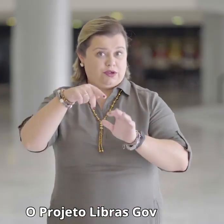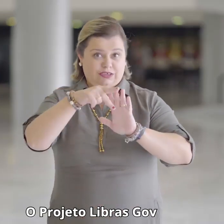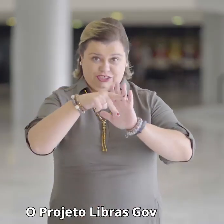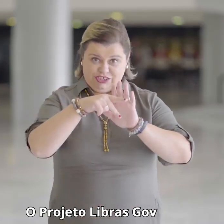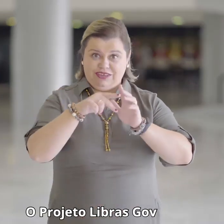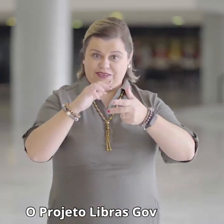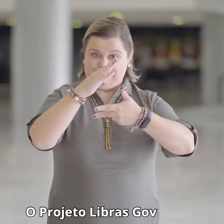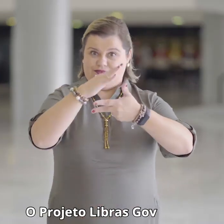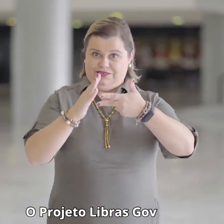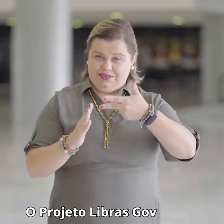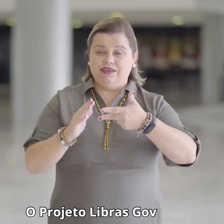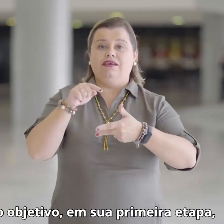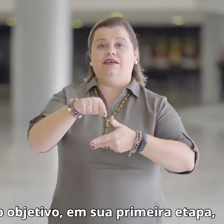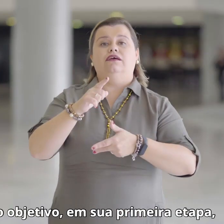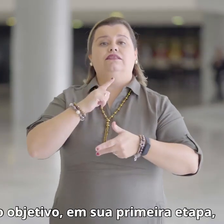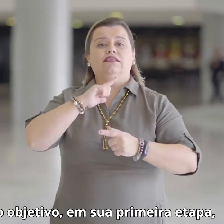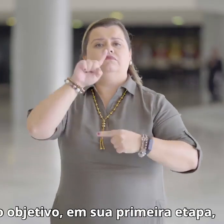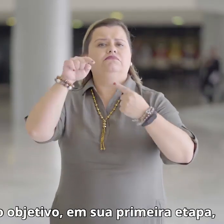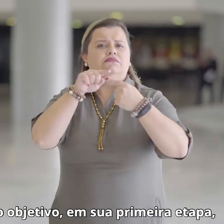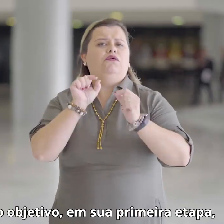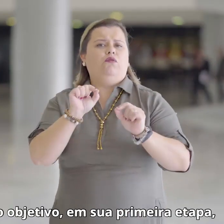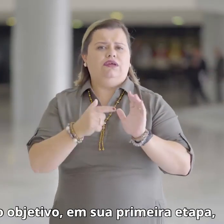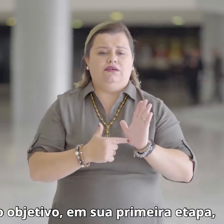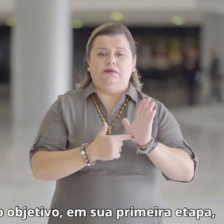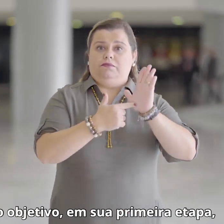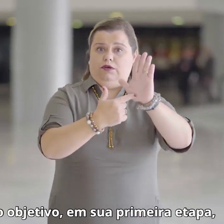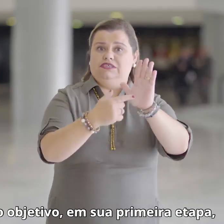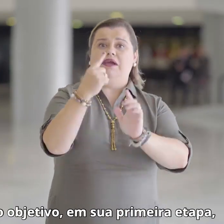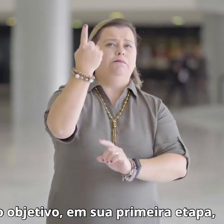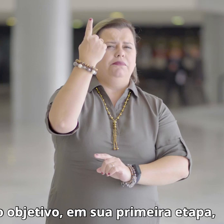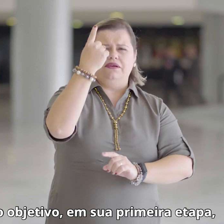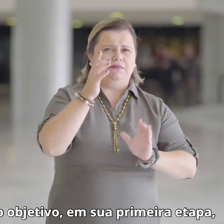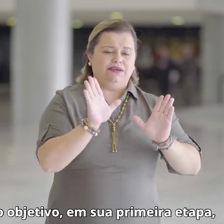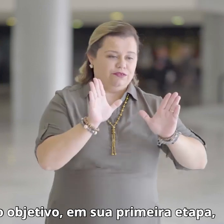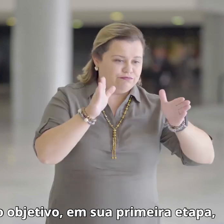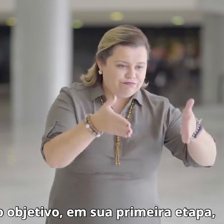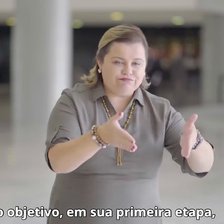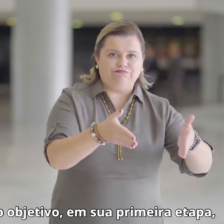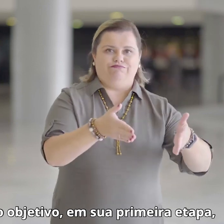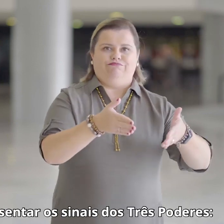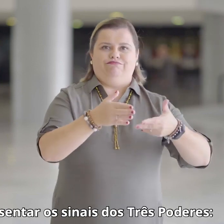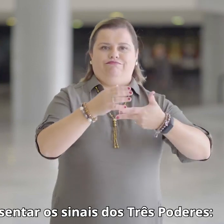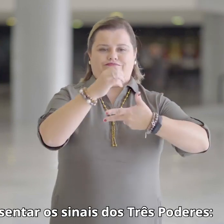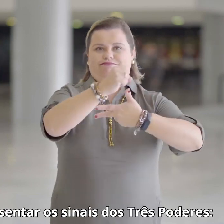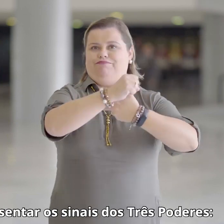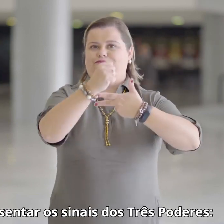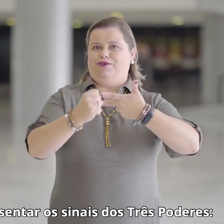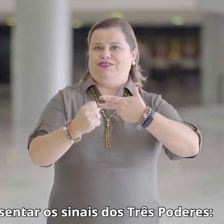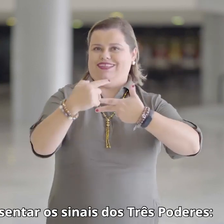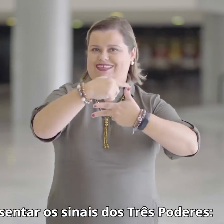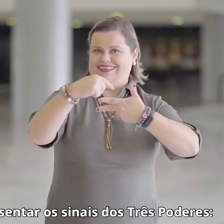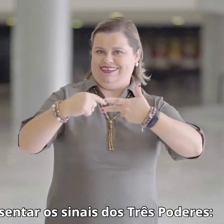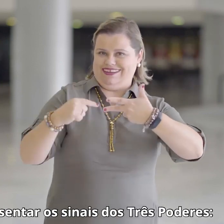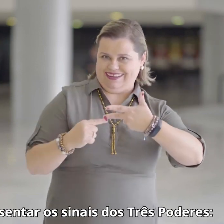Librasgov tem o objetivo, em sua primeira etapa, apresentar os sinais dos três